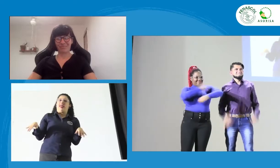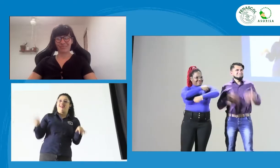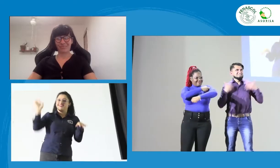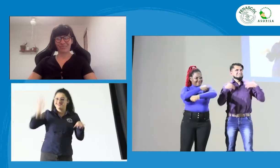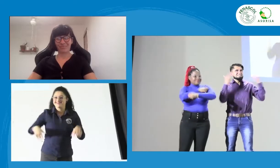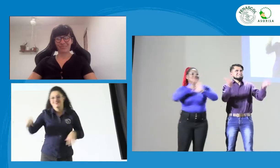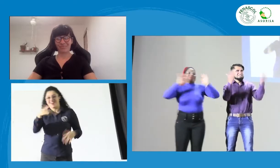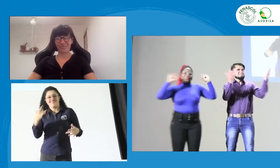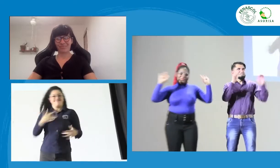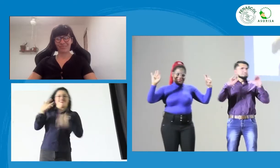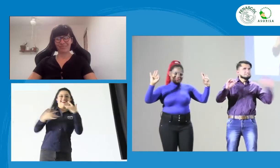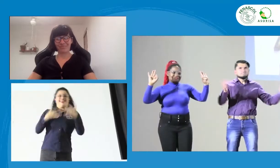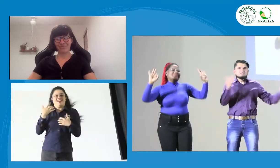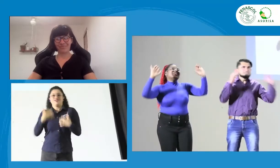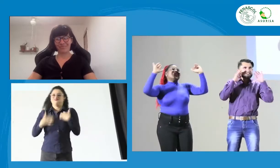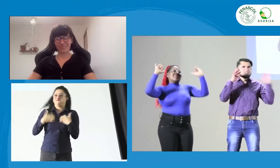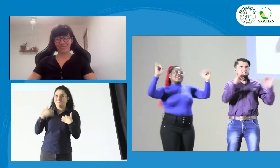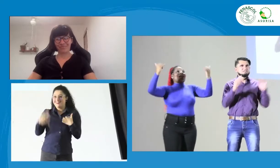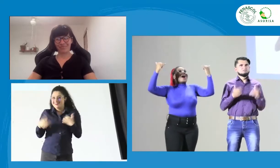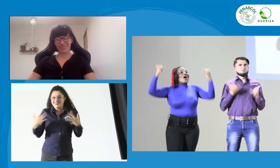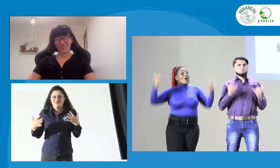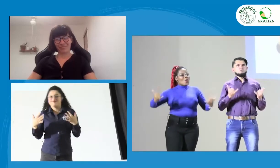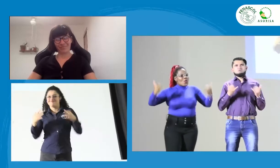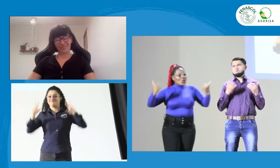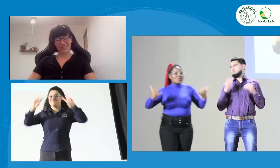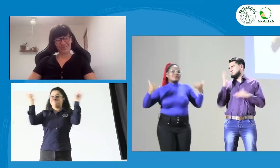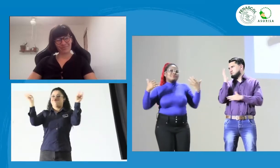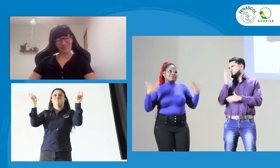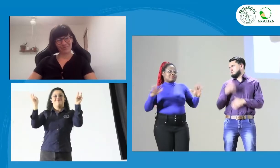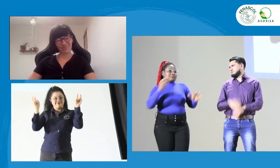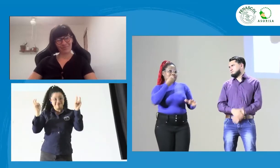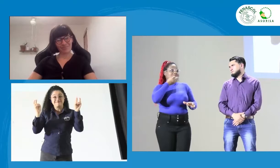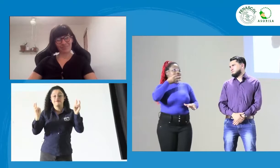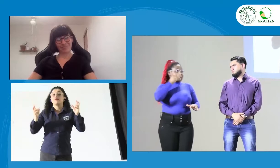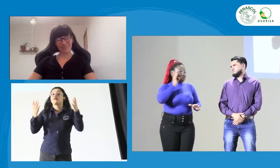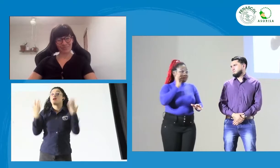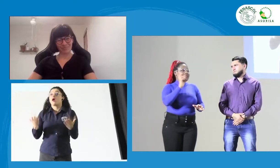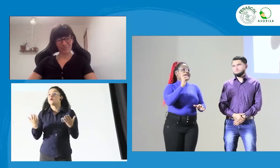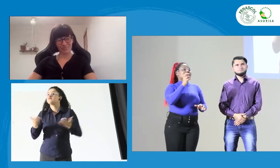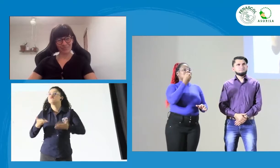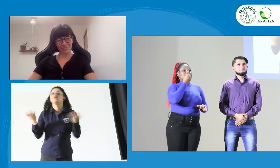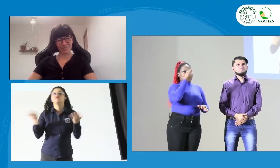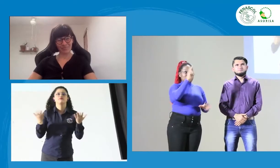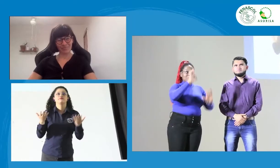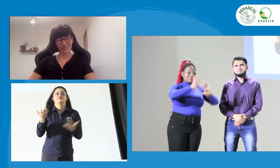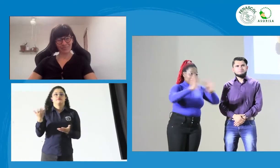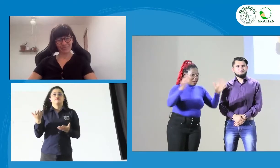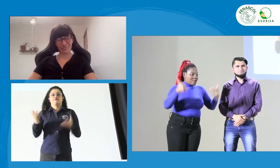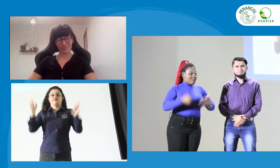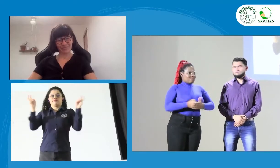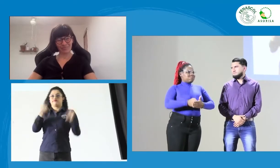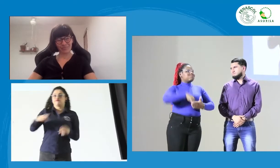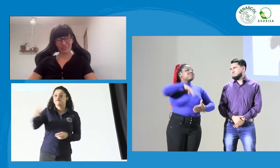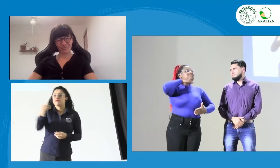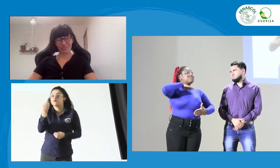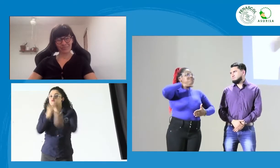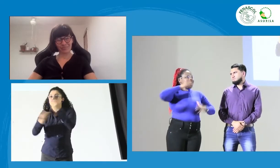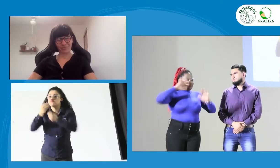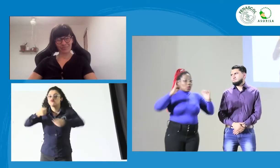más energía. Es importante. Bueno, entonces, ya almorzamos, almorzamos bien. Quedamos